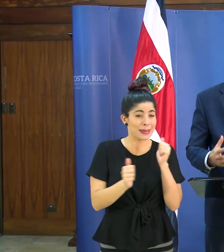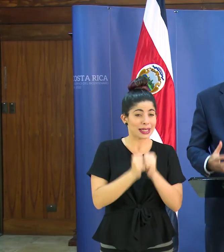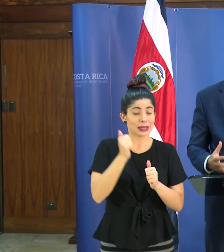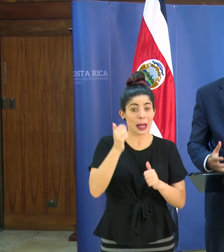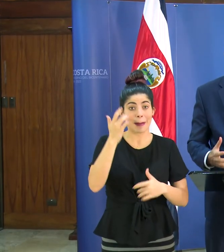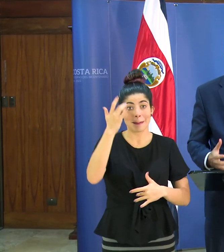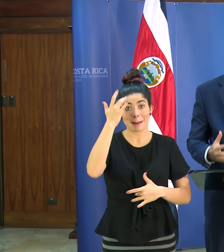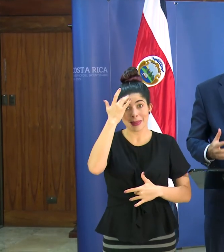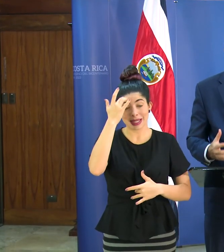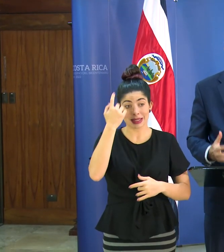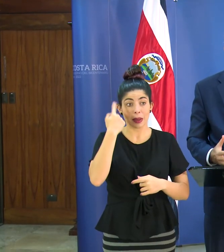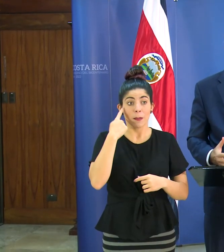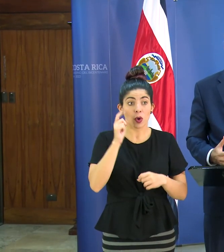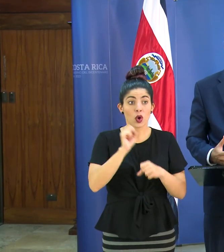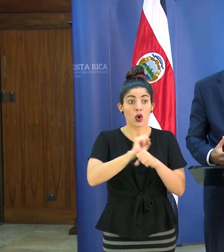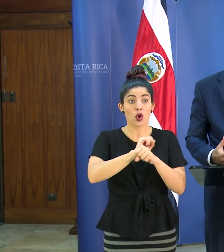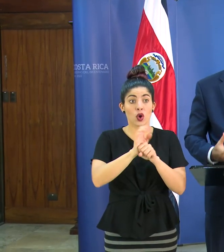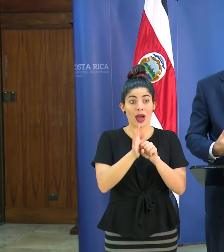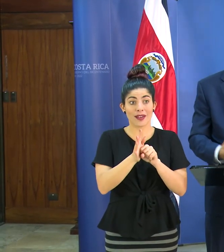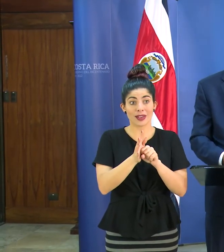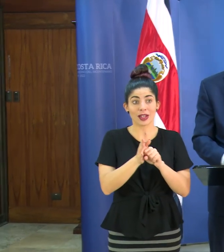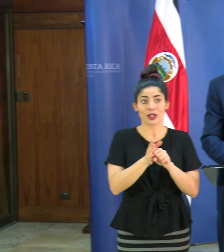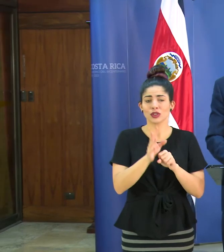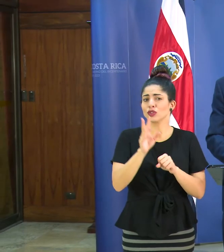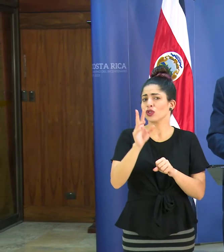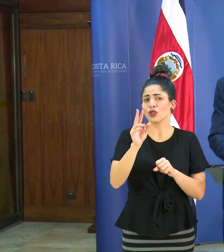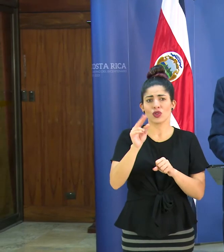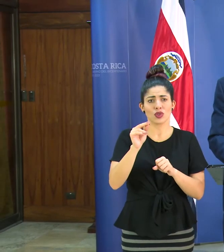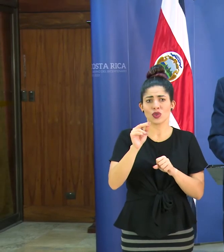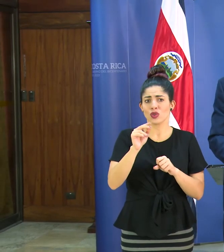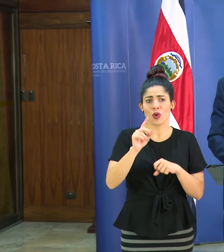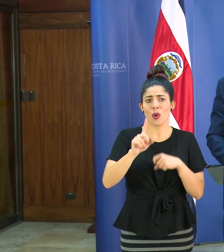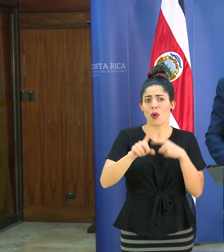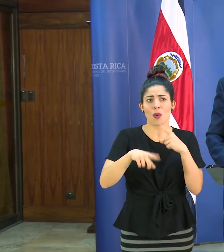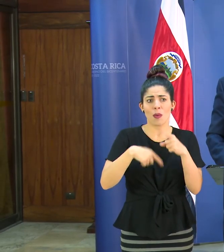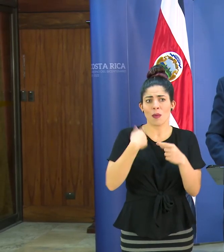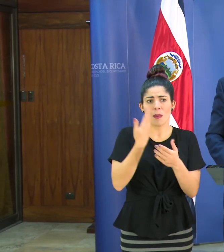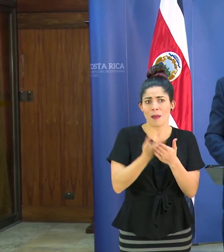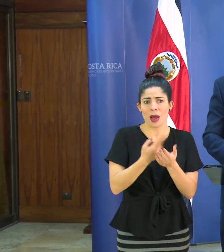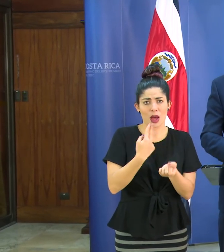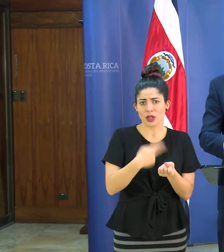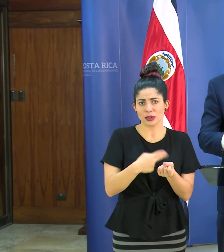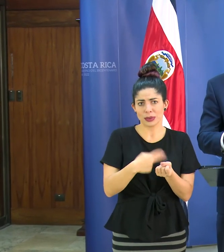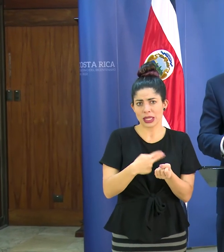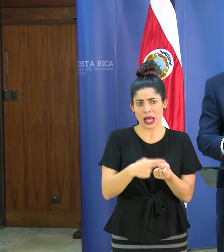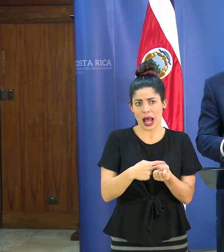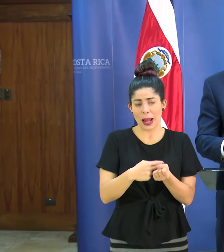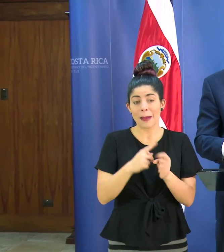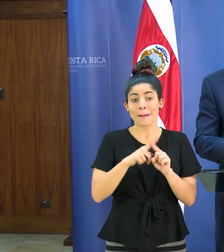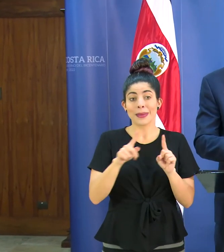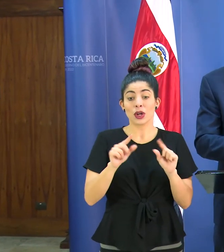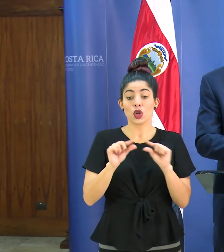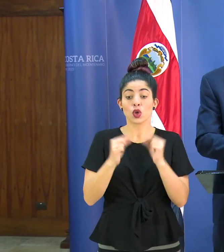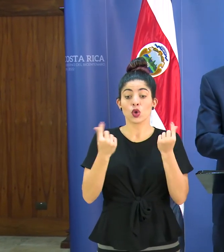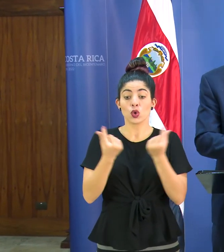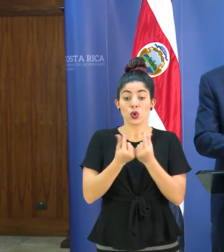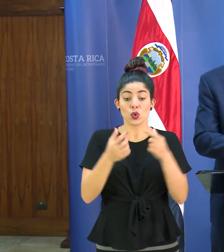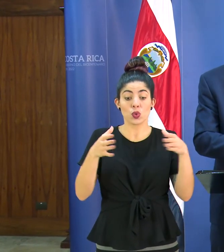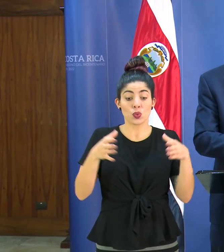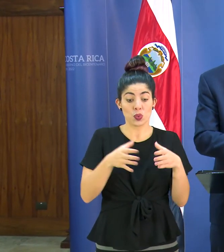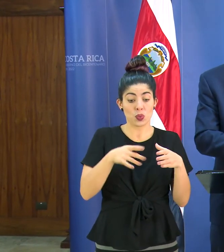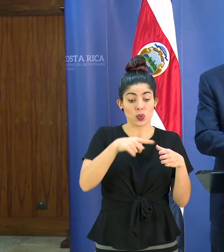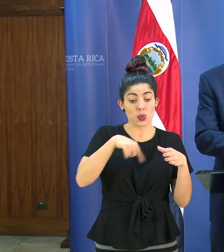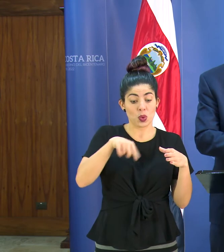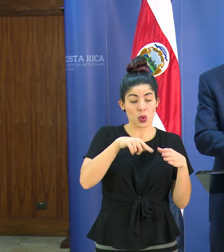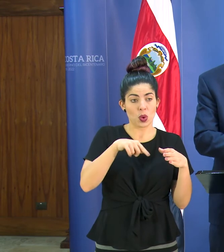pacientes por este coronavirus no van a terminar hospitalizados pero de ese grupo es donde podemos